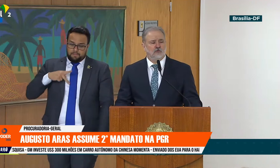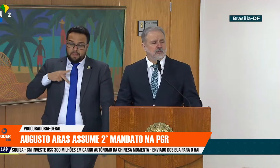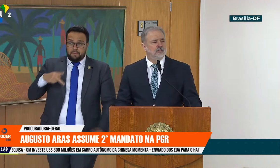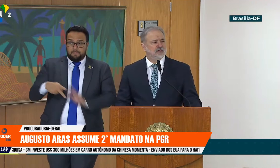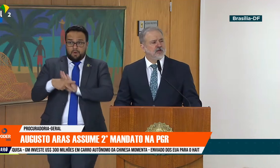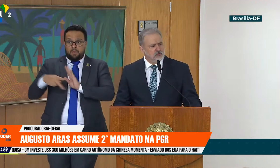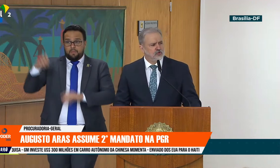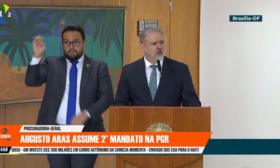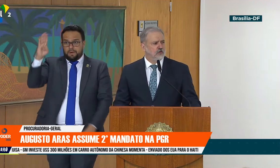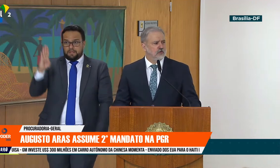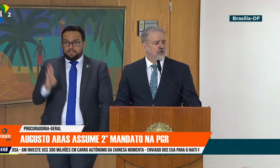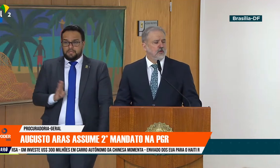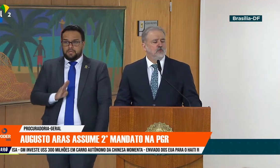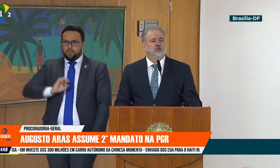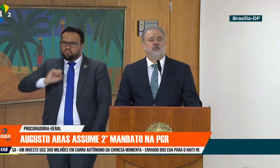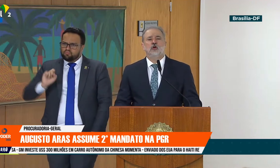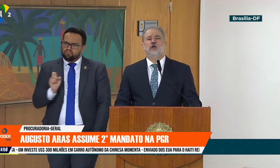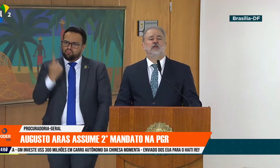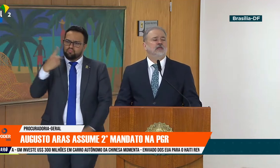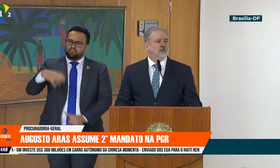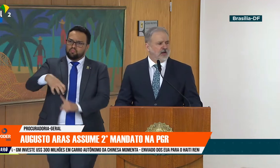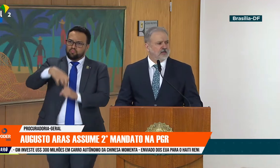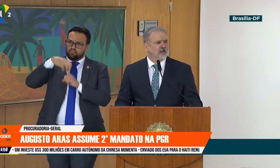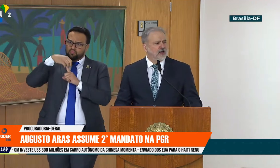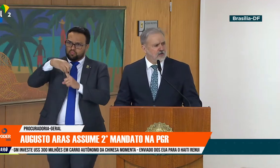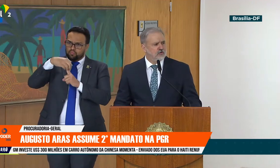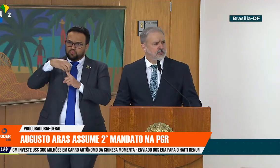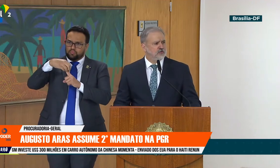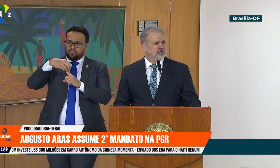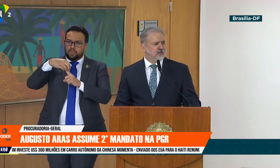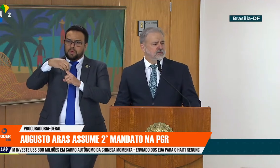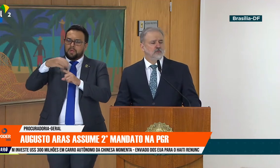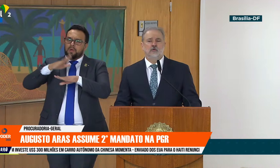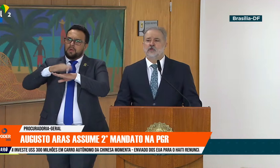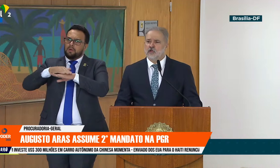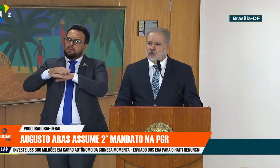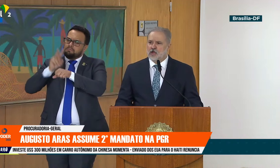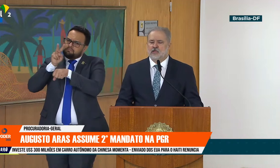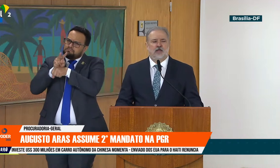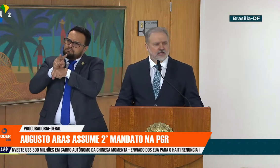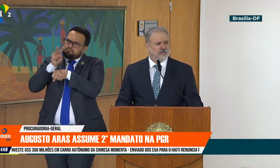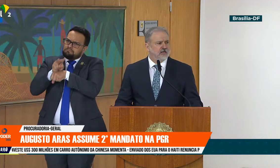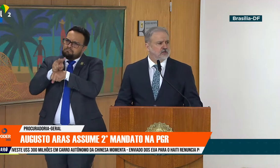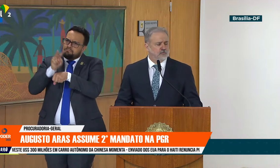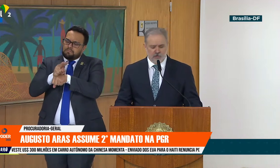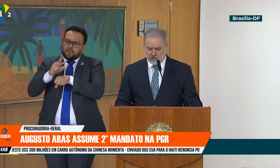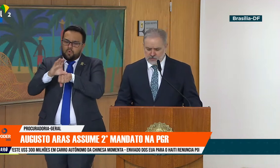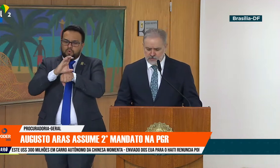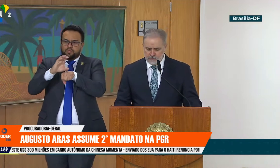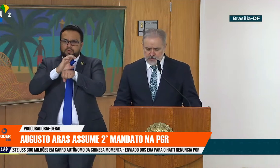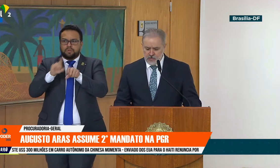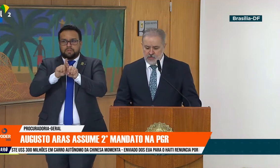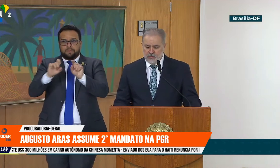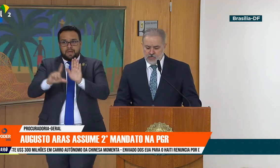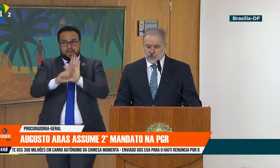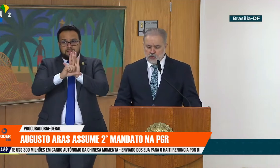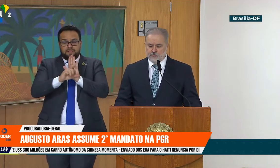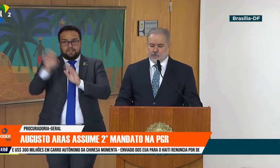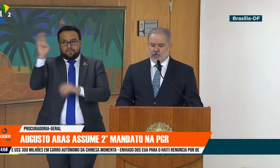Brasileiro seja um só, um só que guarde a Constituição, que guarde as leis do país.